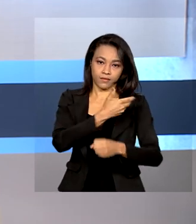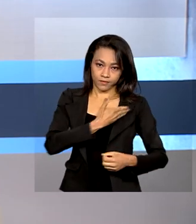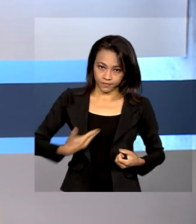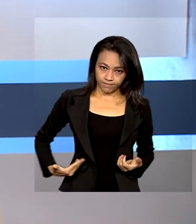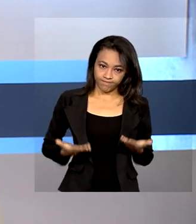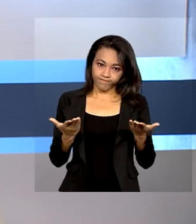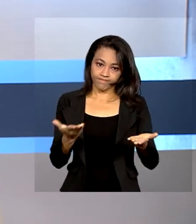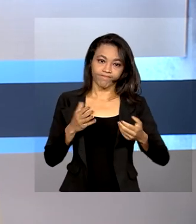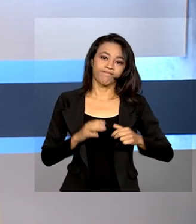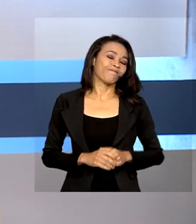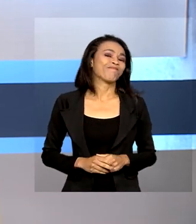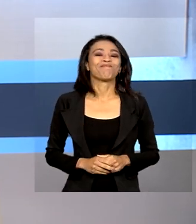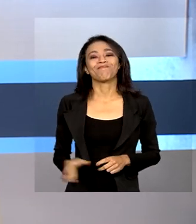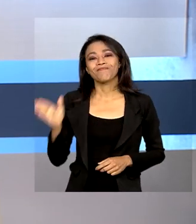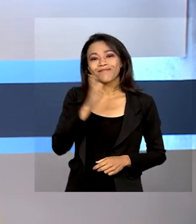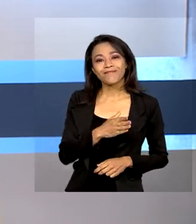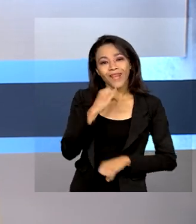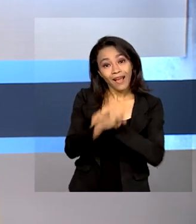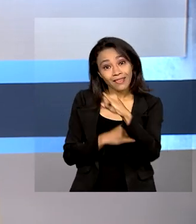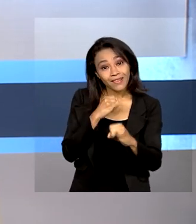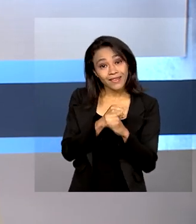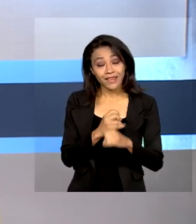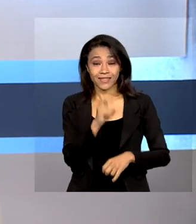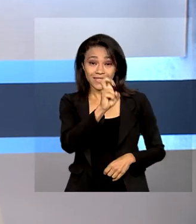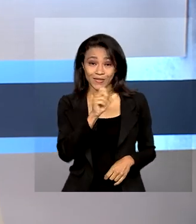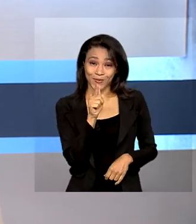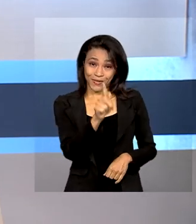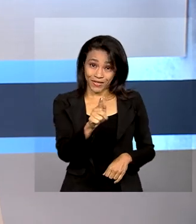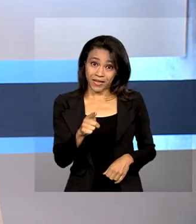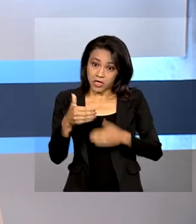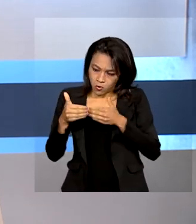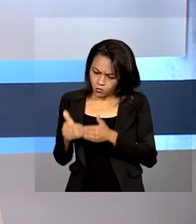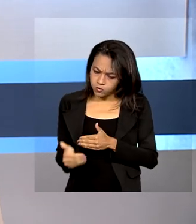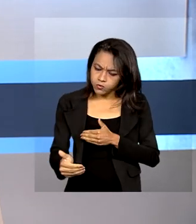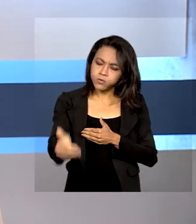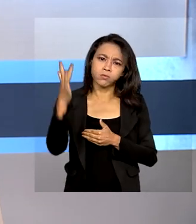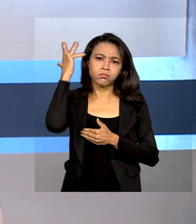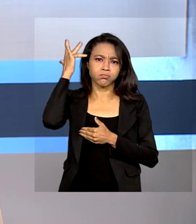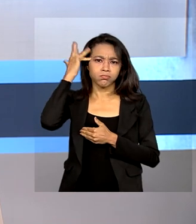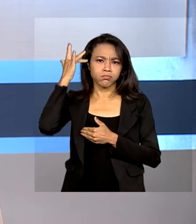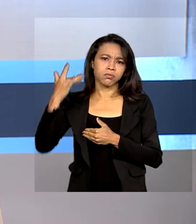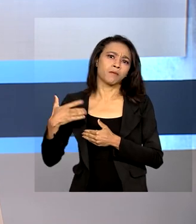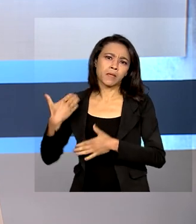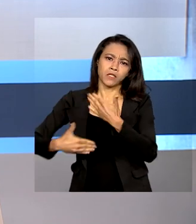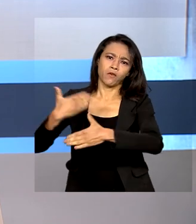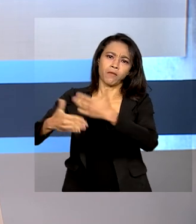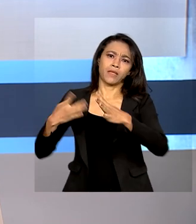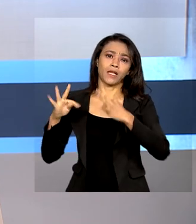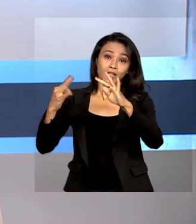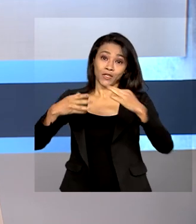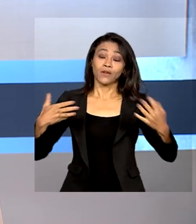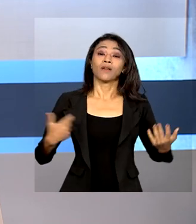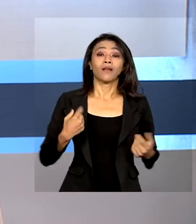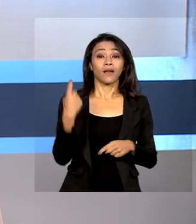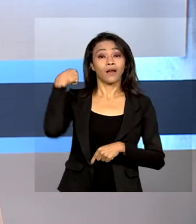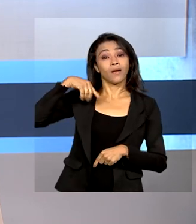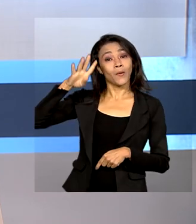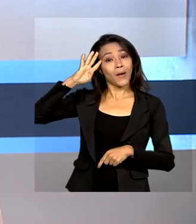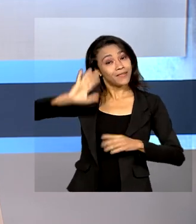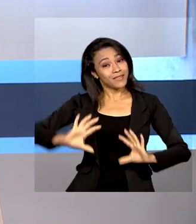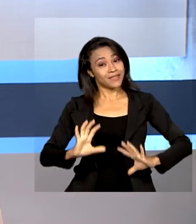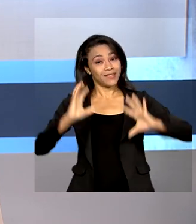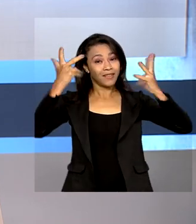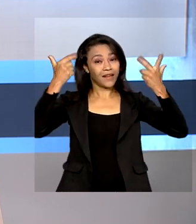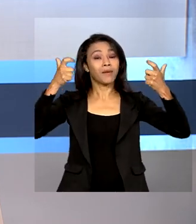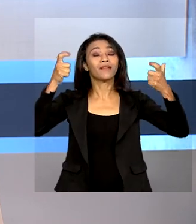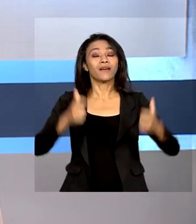O legado da internet 5G e os avanços no setor de telecomunicações foram celebrados nesta quarta-feira durante cerimônia